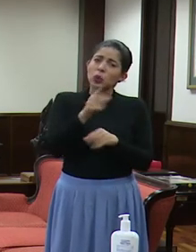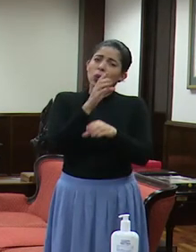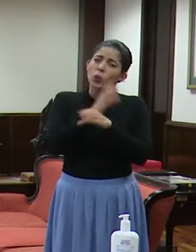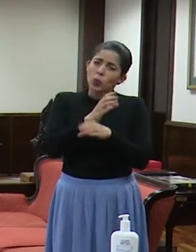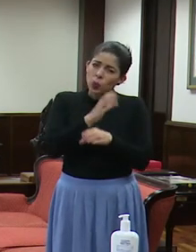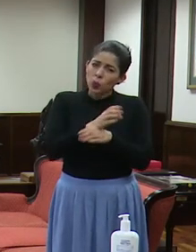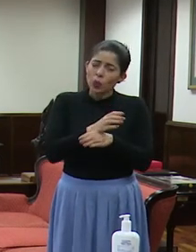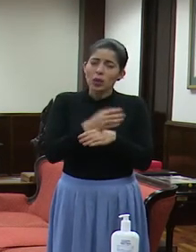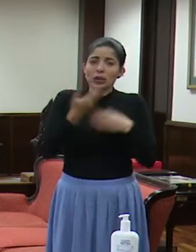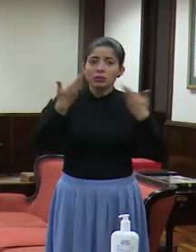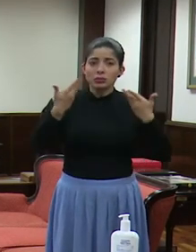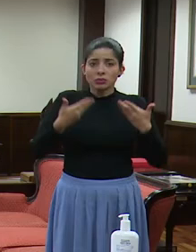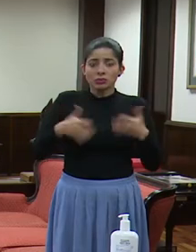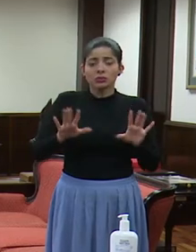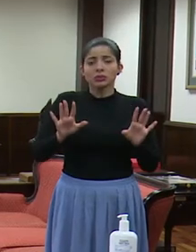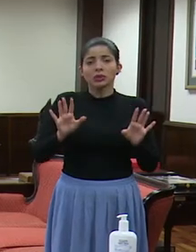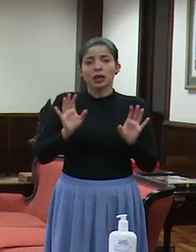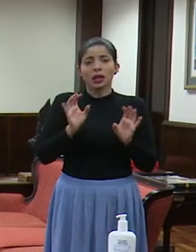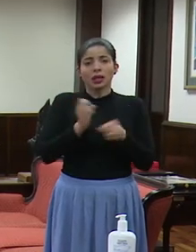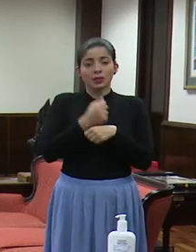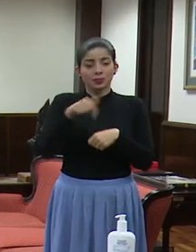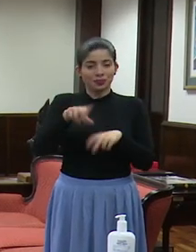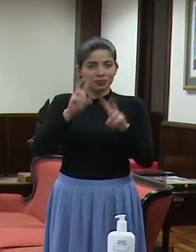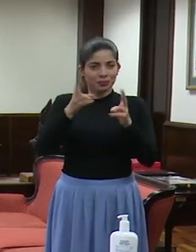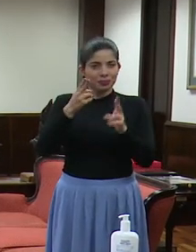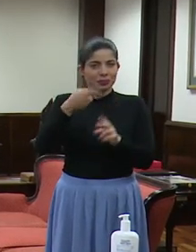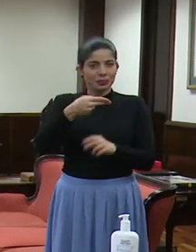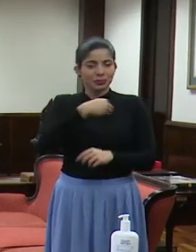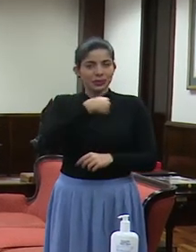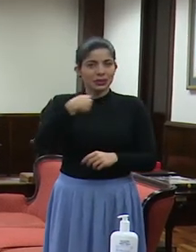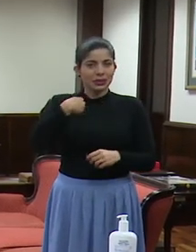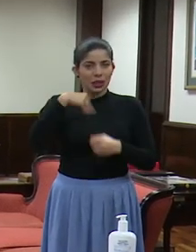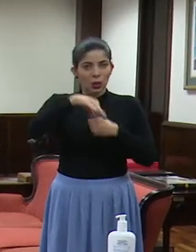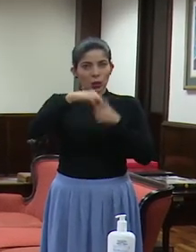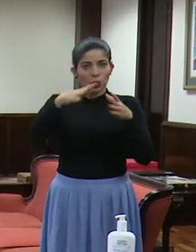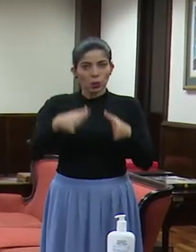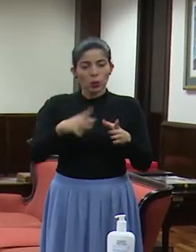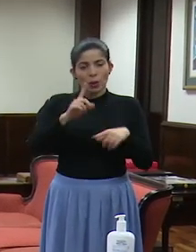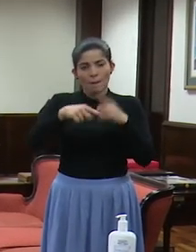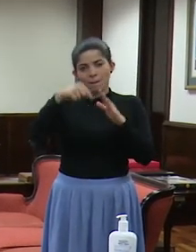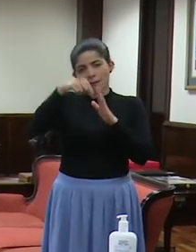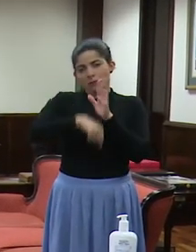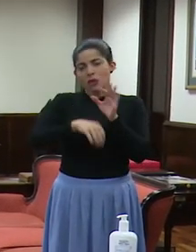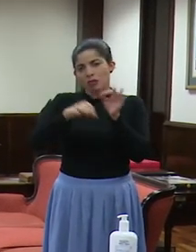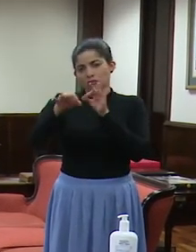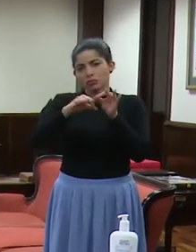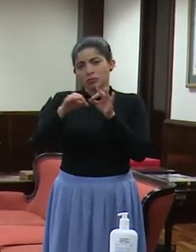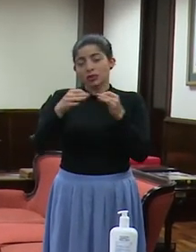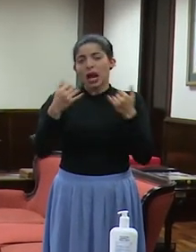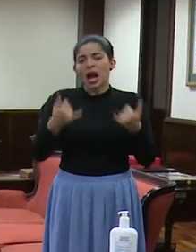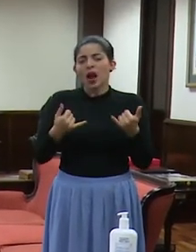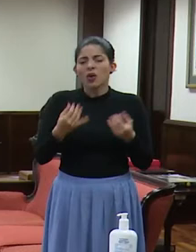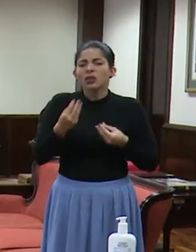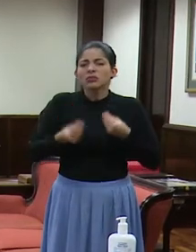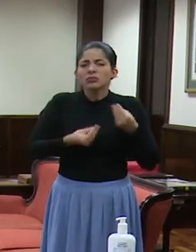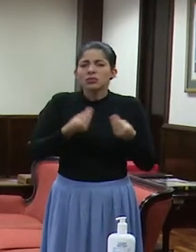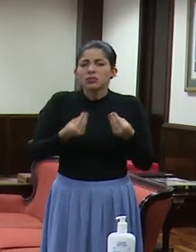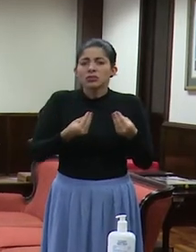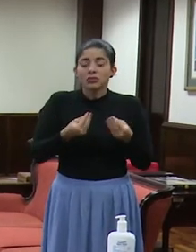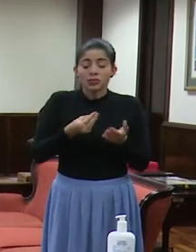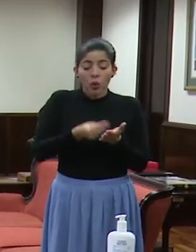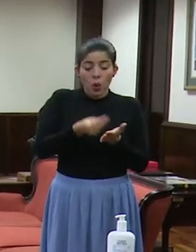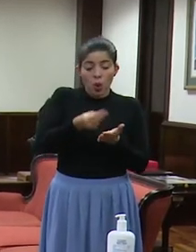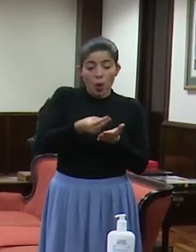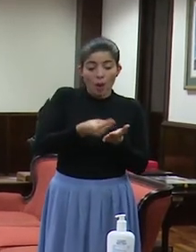Hemos, de hecho, también, y en este tema el Ministerio de Agricultura dará más información. Se está generando que ya las